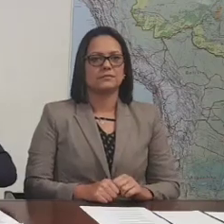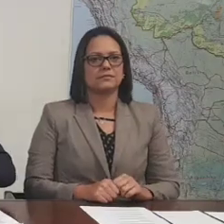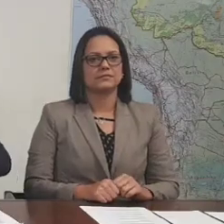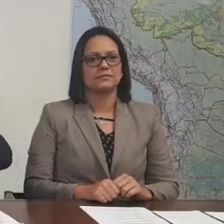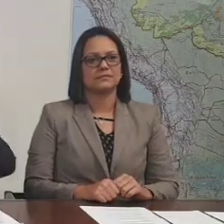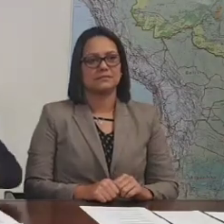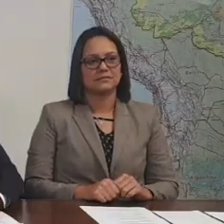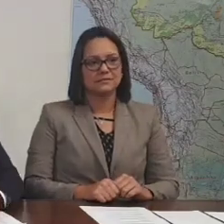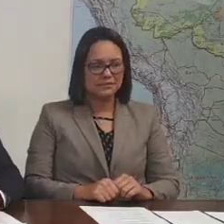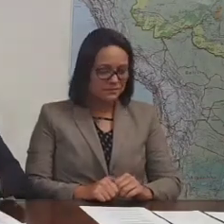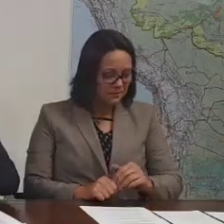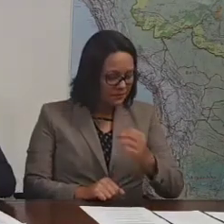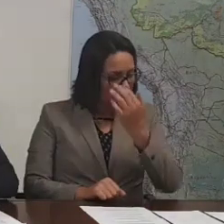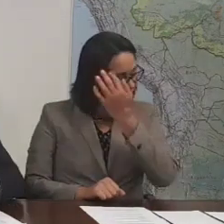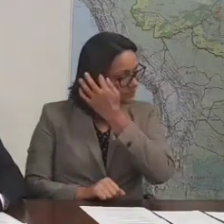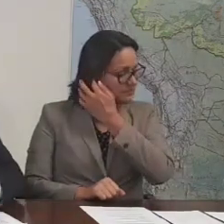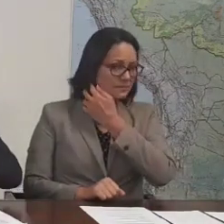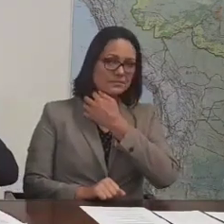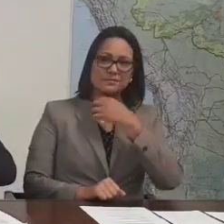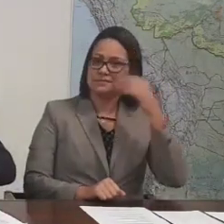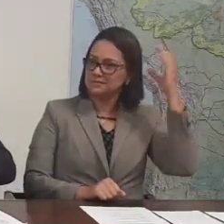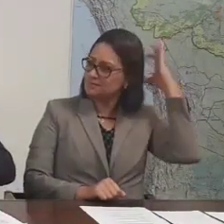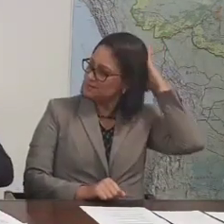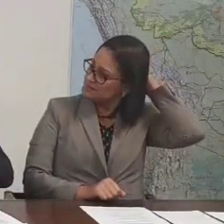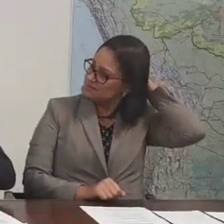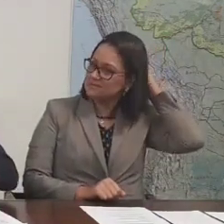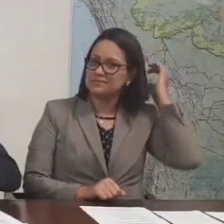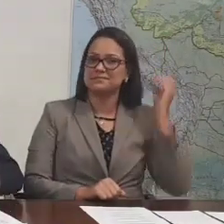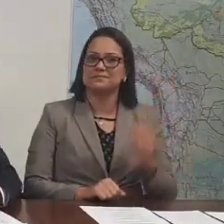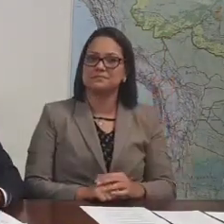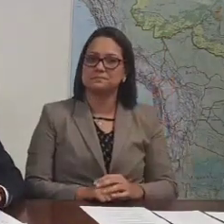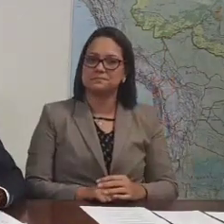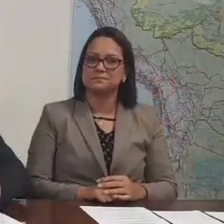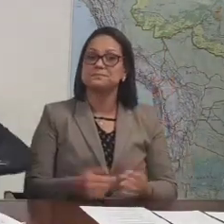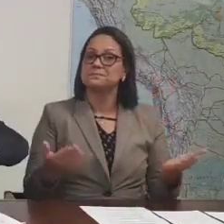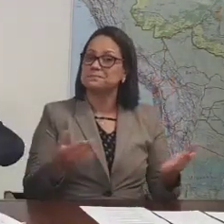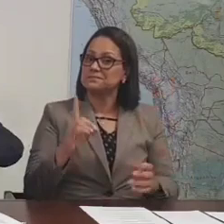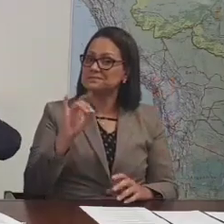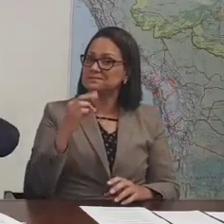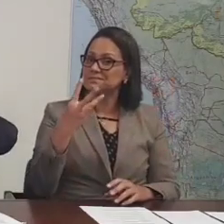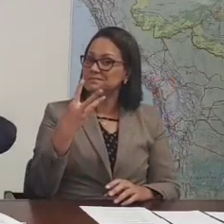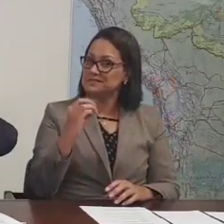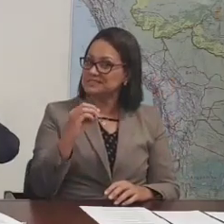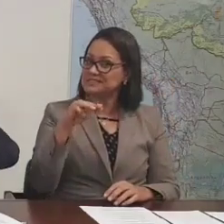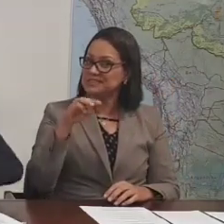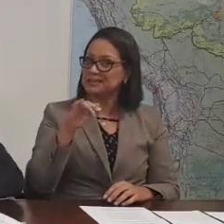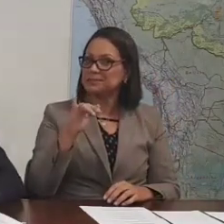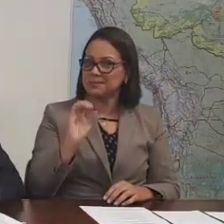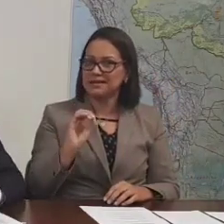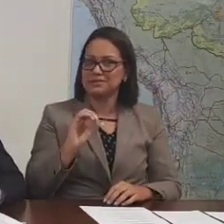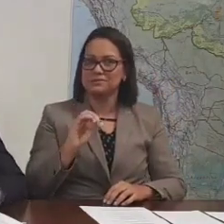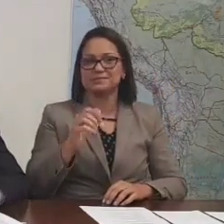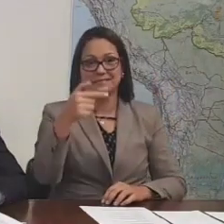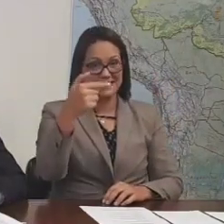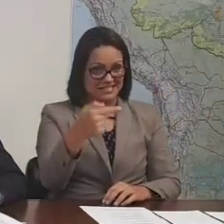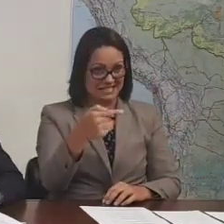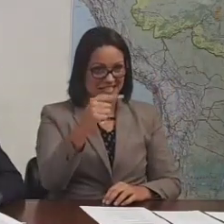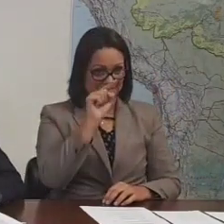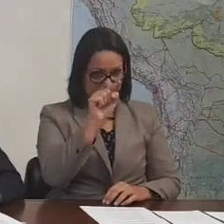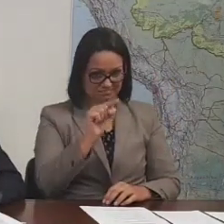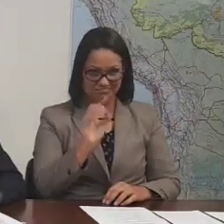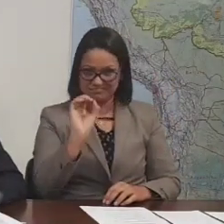Dia 30, tá valendo? 30 de maio, 19 horas e 1 minuto,